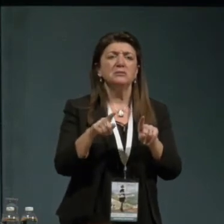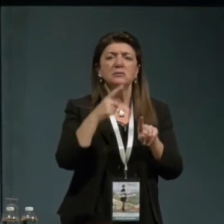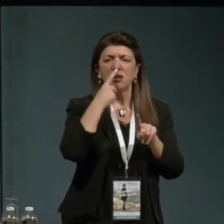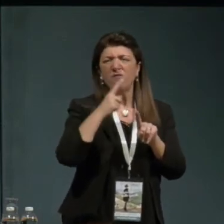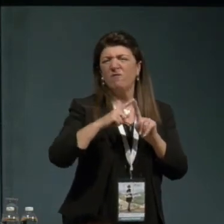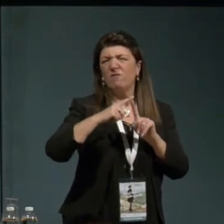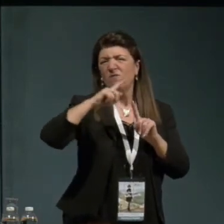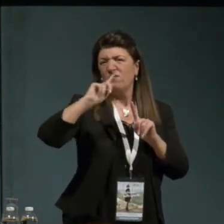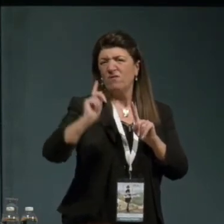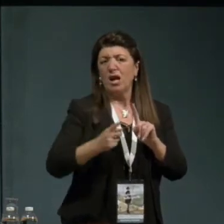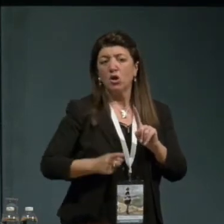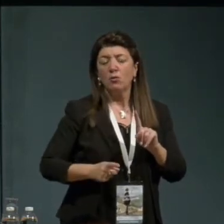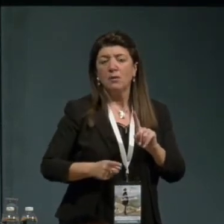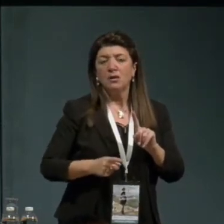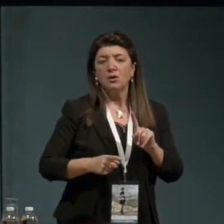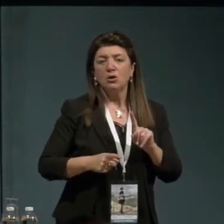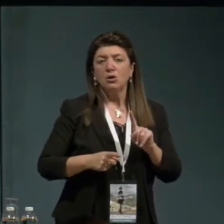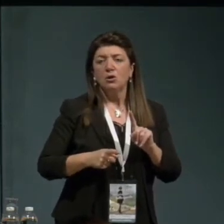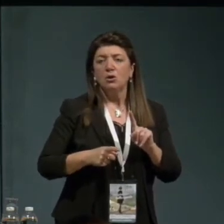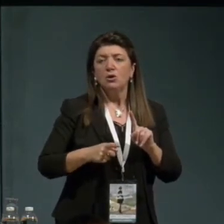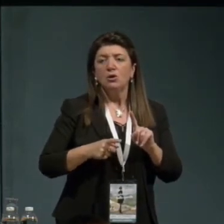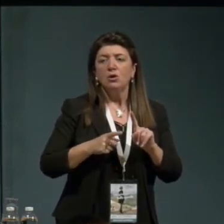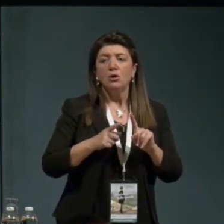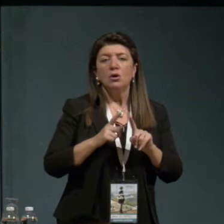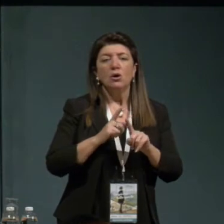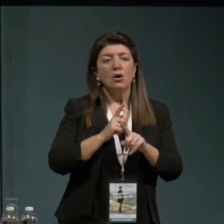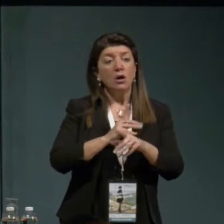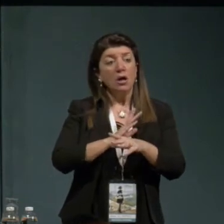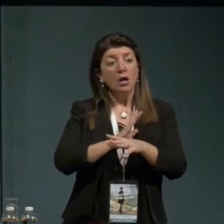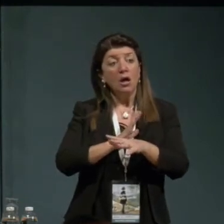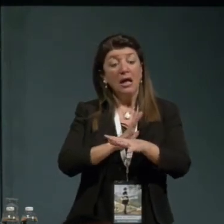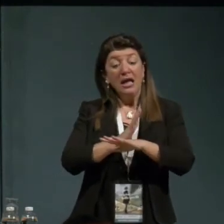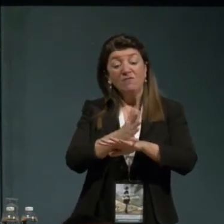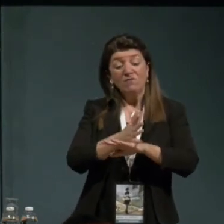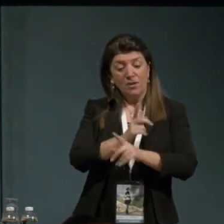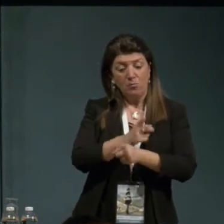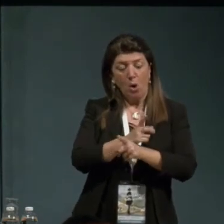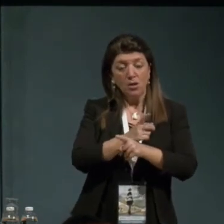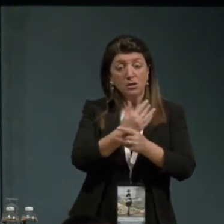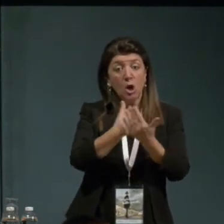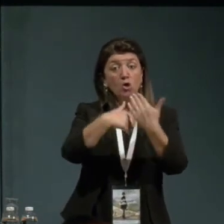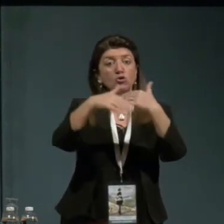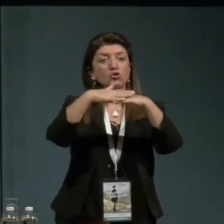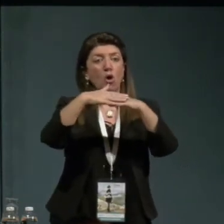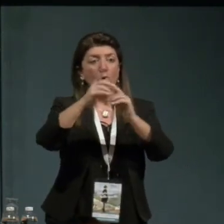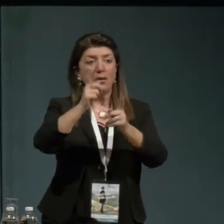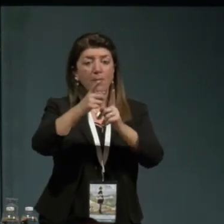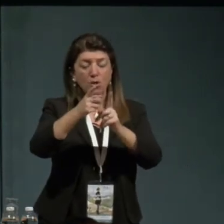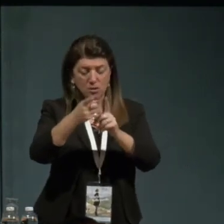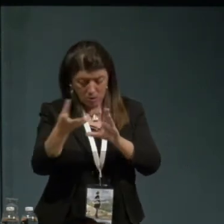fenomeno infrapolitico, soprapolitico e anche politico.